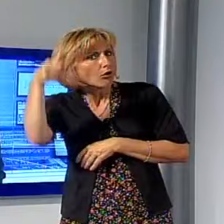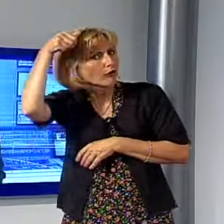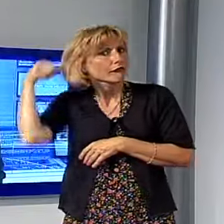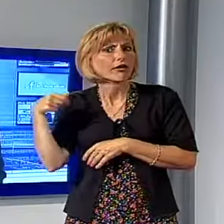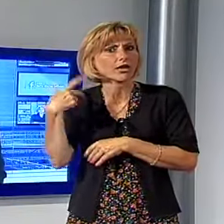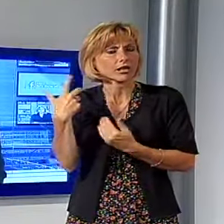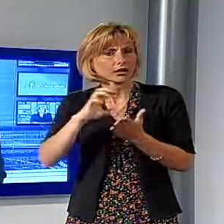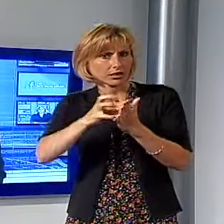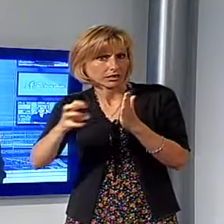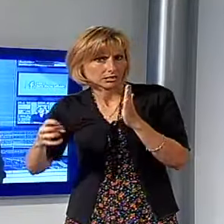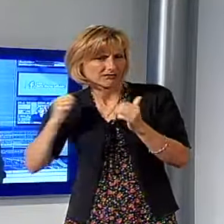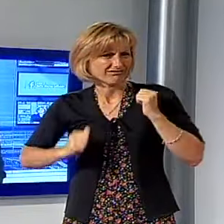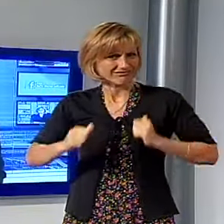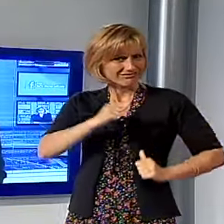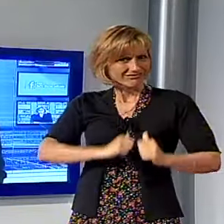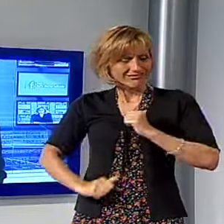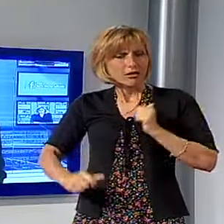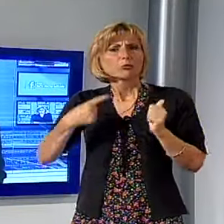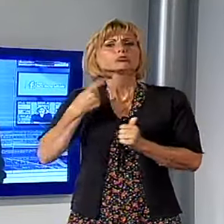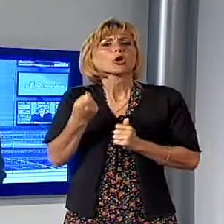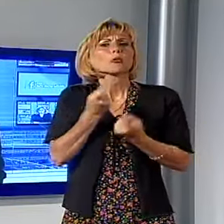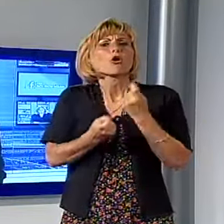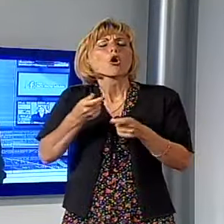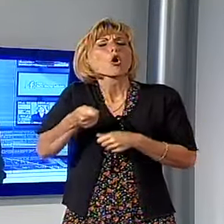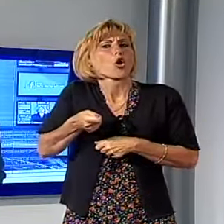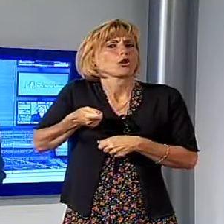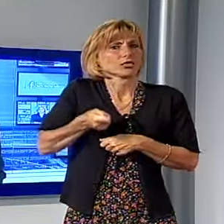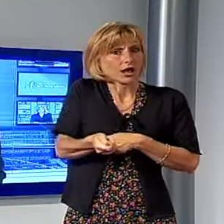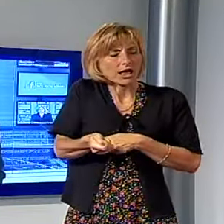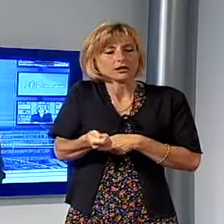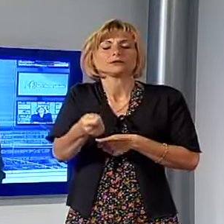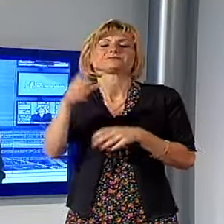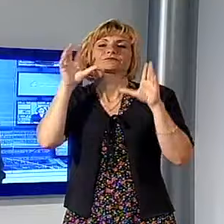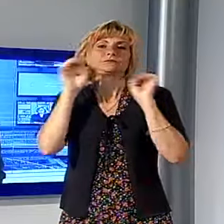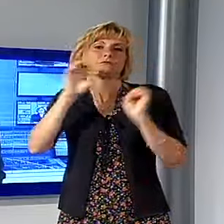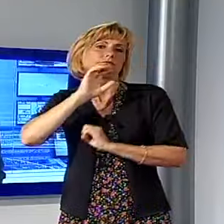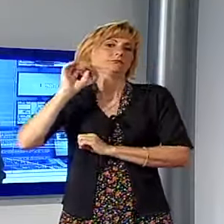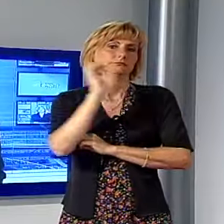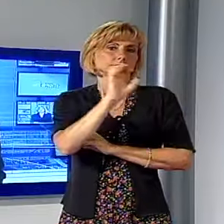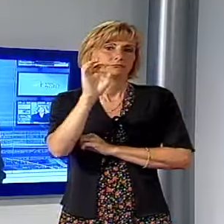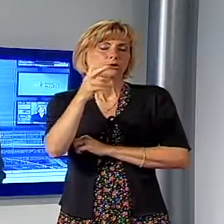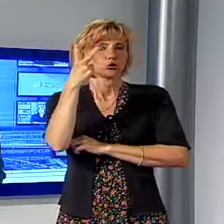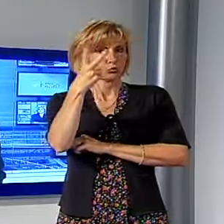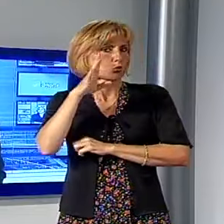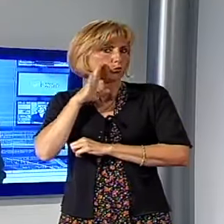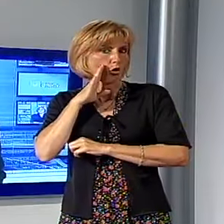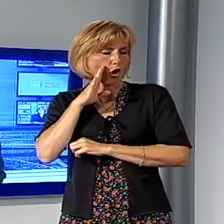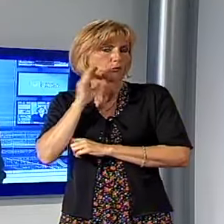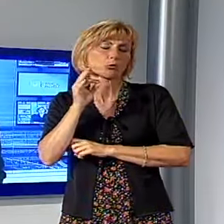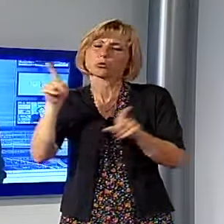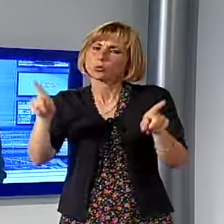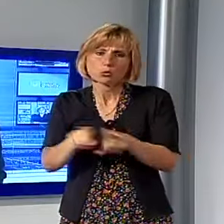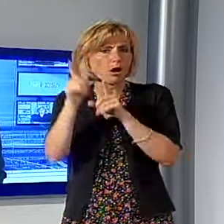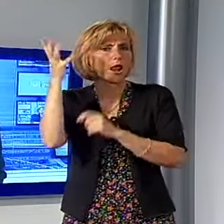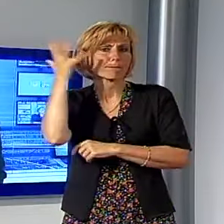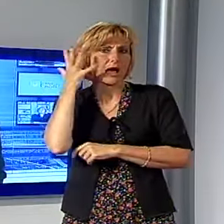provocata da un coltello. I carabinieri hanno denunciato due aggressori, due giovani connazionali dell'uomo.